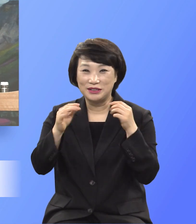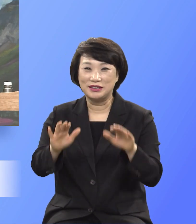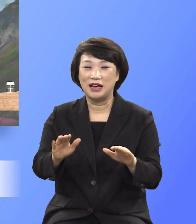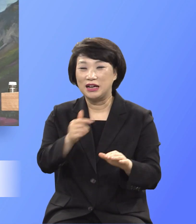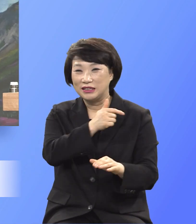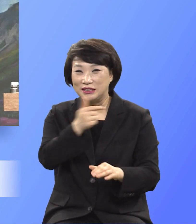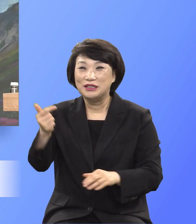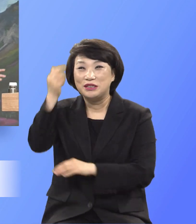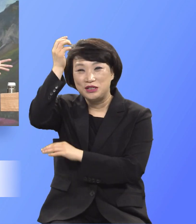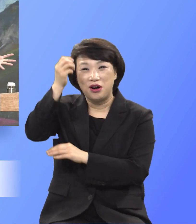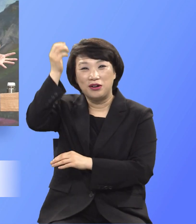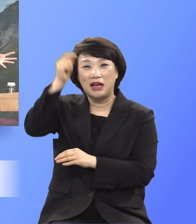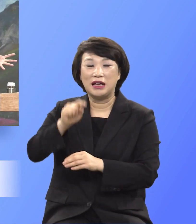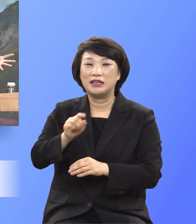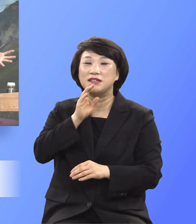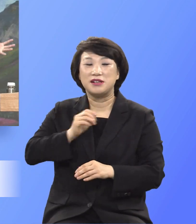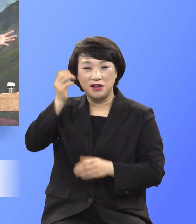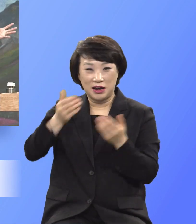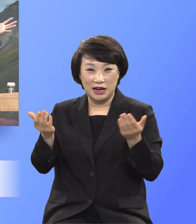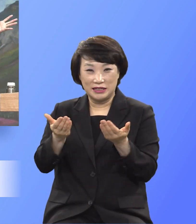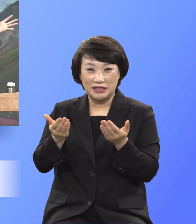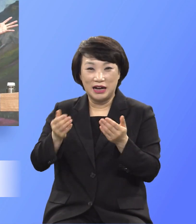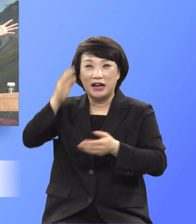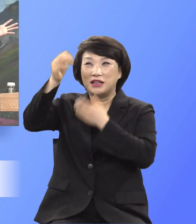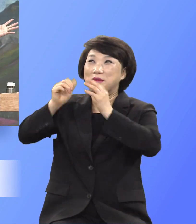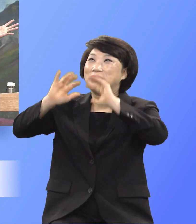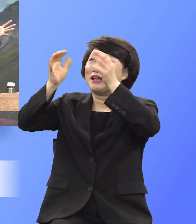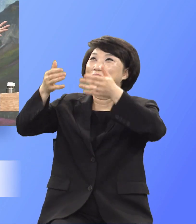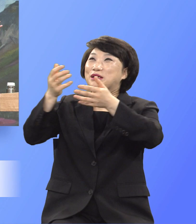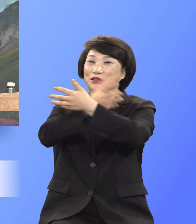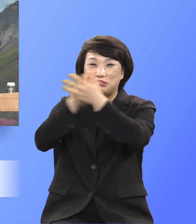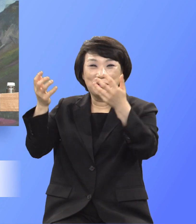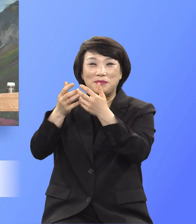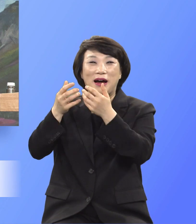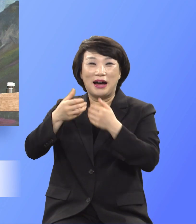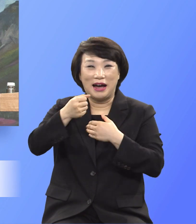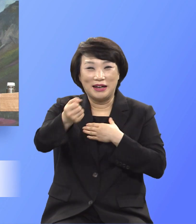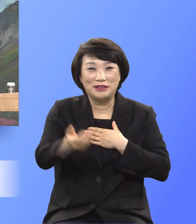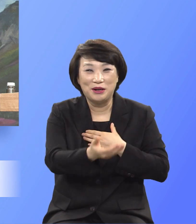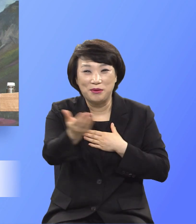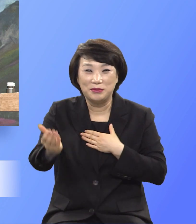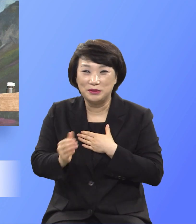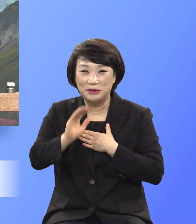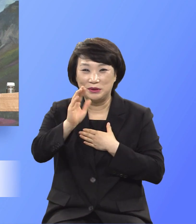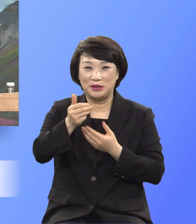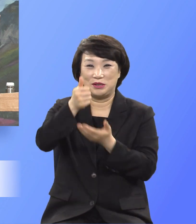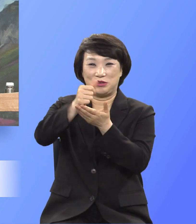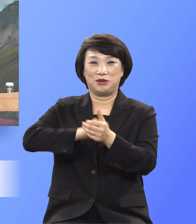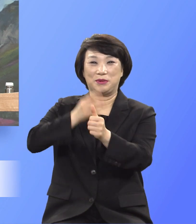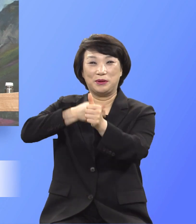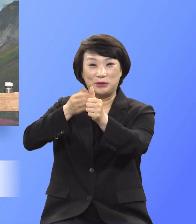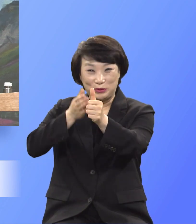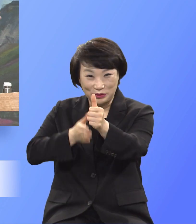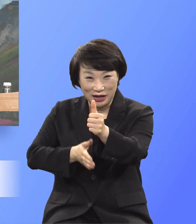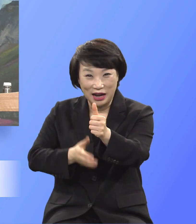영적인 훌륭한 기업이 하늘에 충만한 여러분 되기를 주님의 이름으로 축하합니다 축하합니다